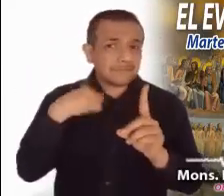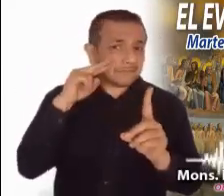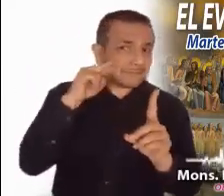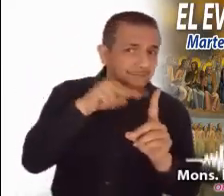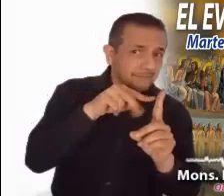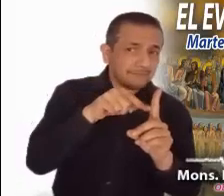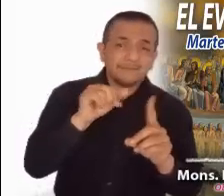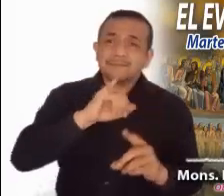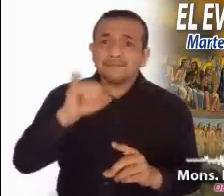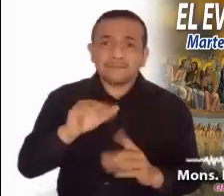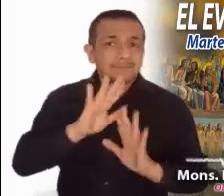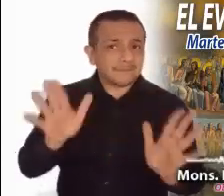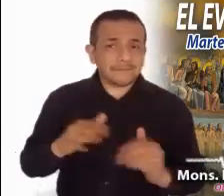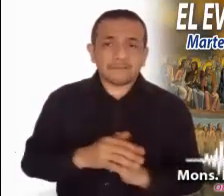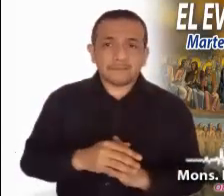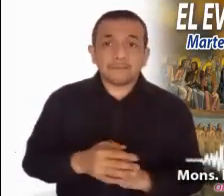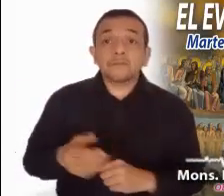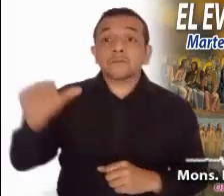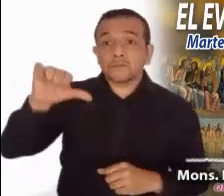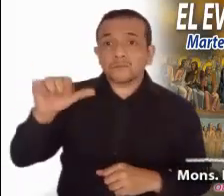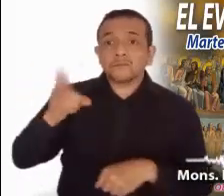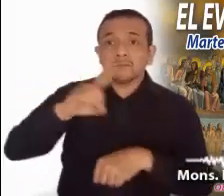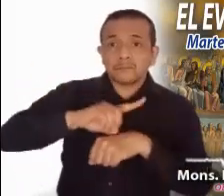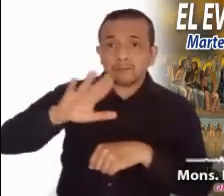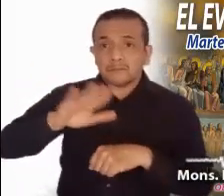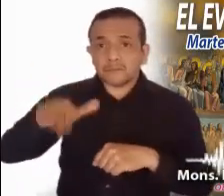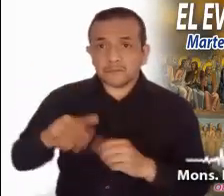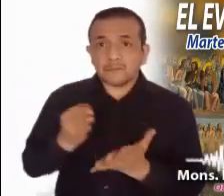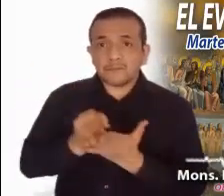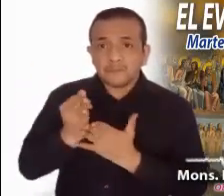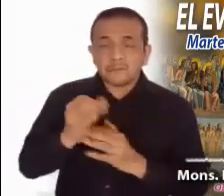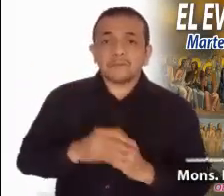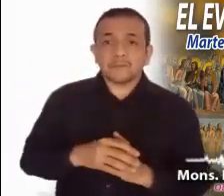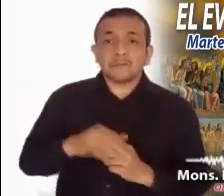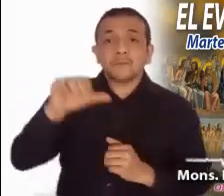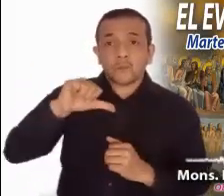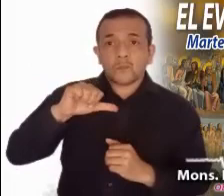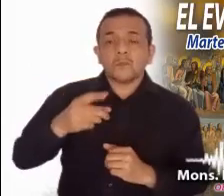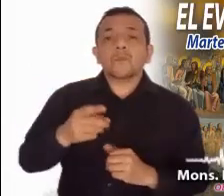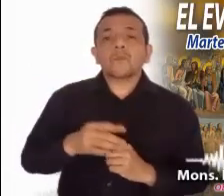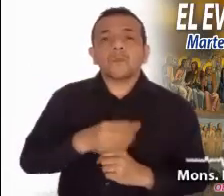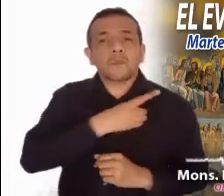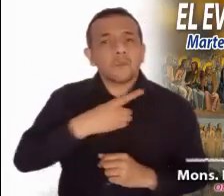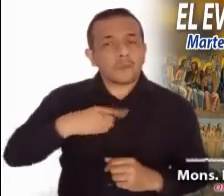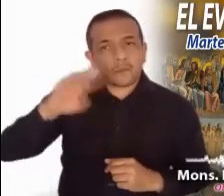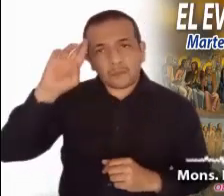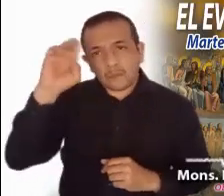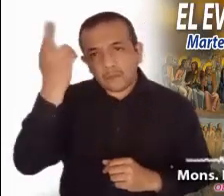que no lo volveremos a ver. Este día de los fieles difuntos, es un día para